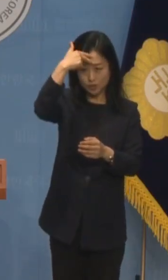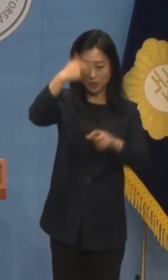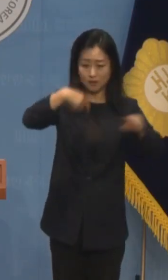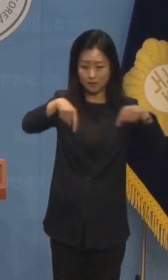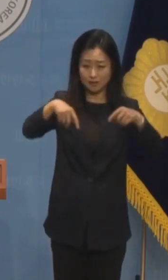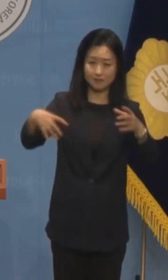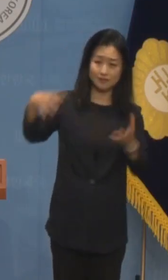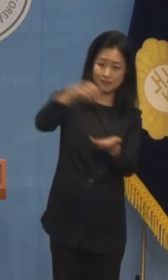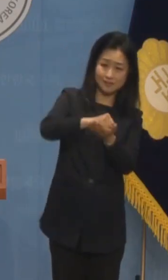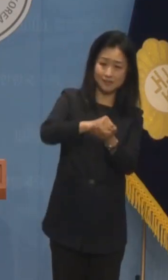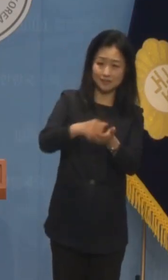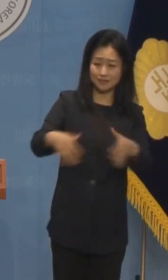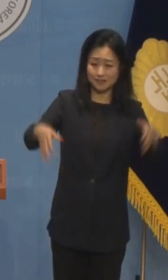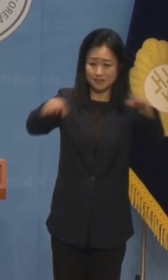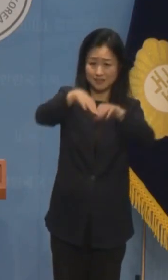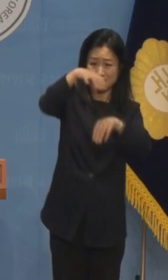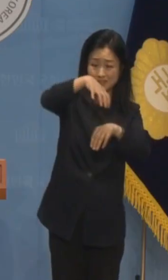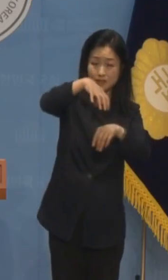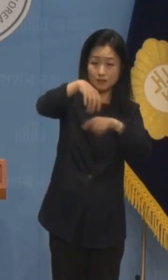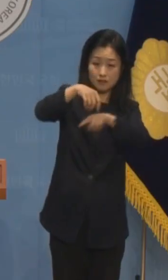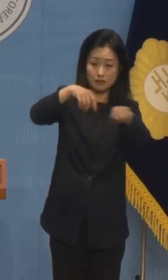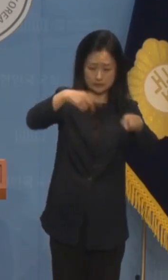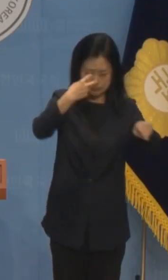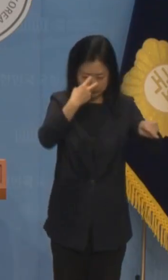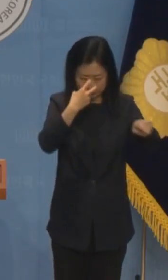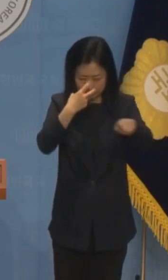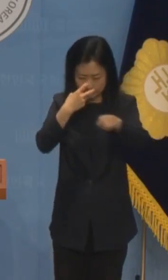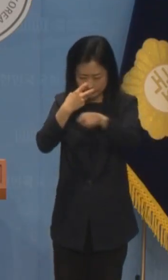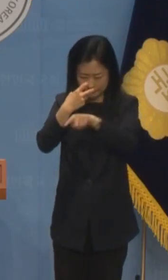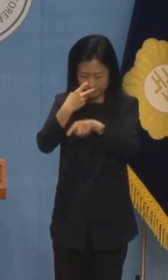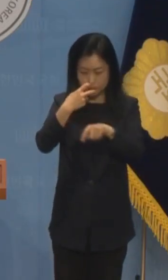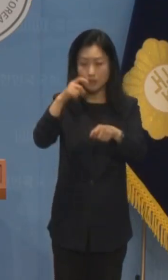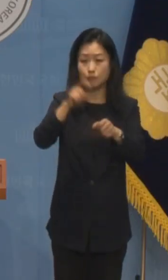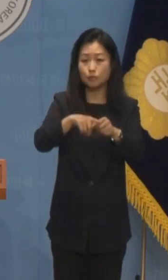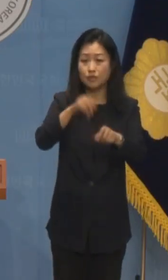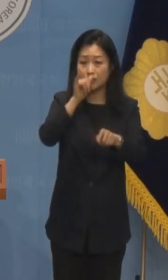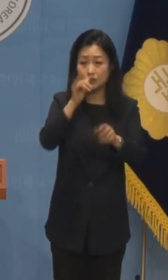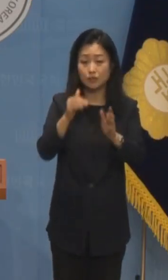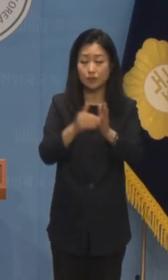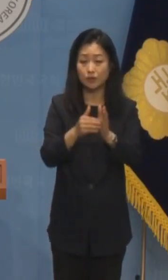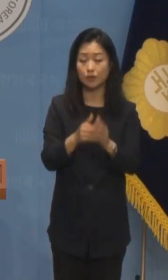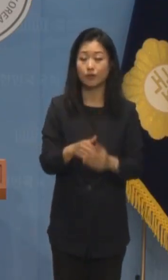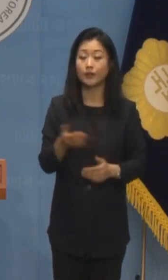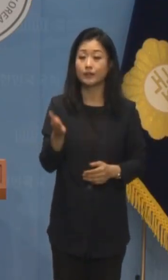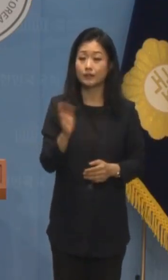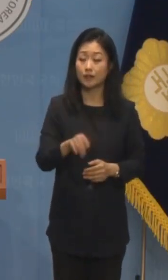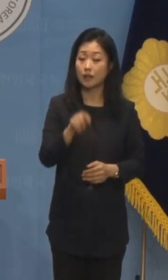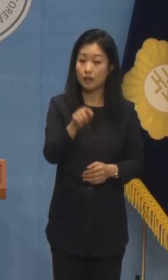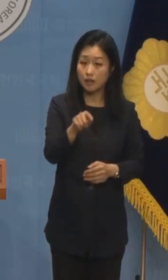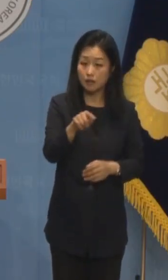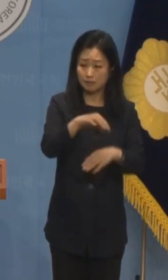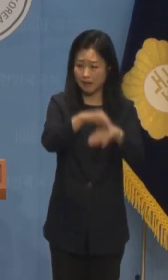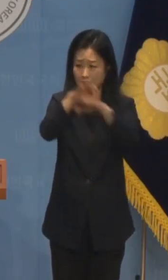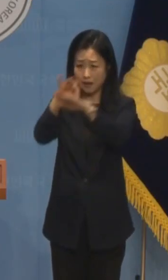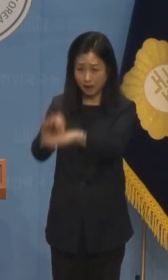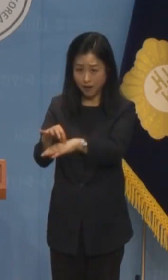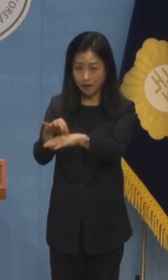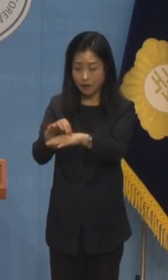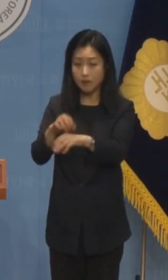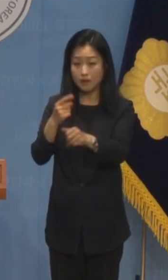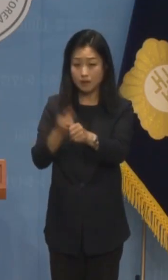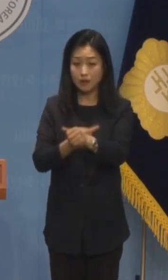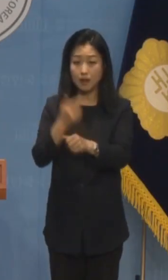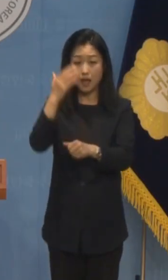민족의 독립운동을 체계적으로 감시하기 위해서였습니다. 그런 기준을 그대로 적용하여